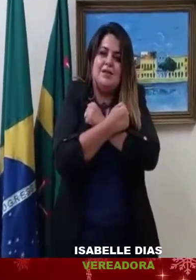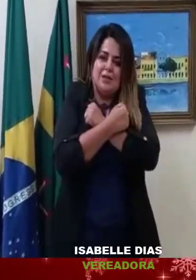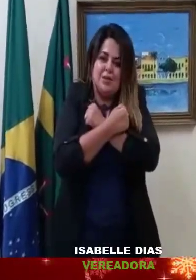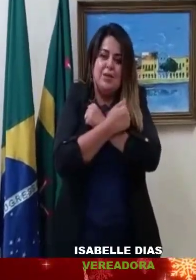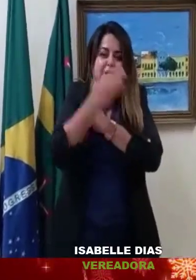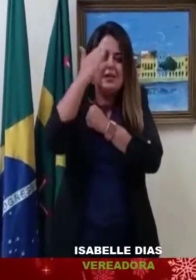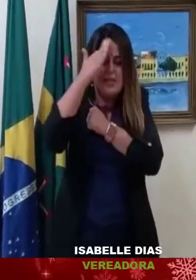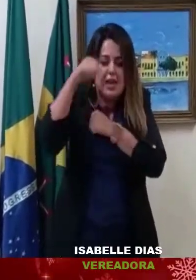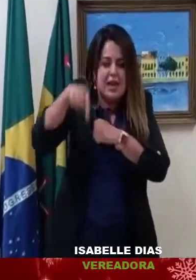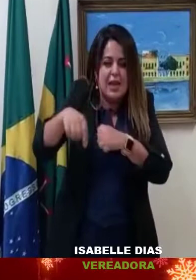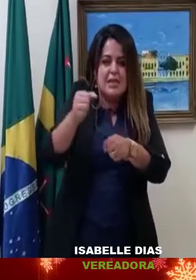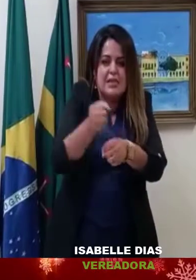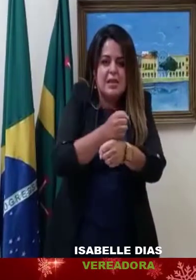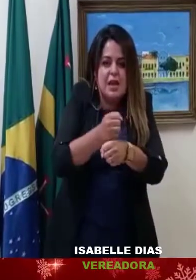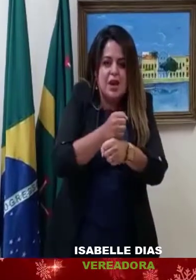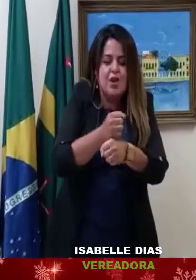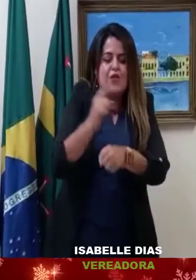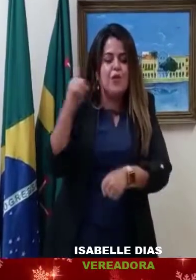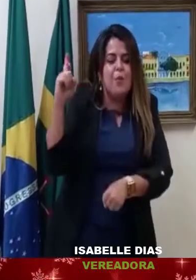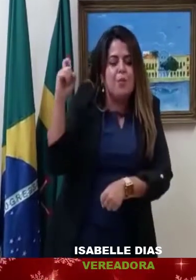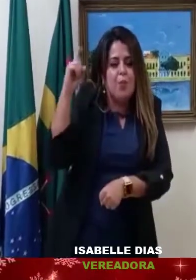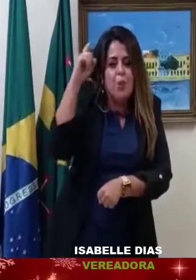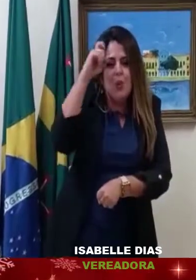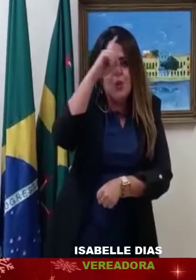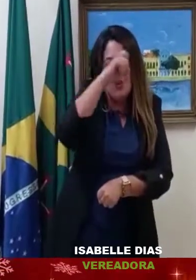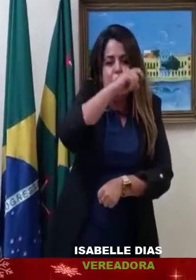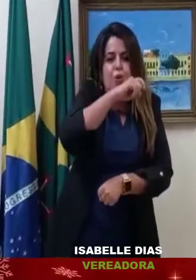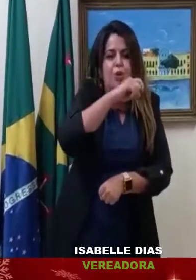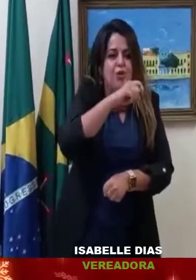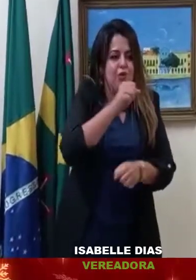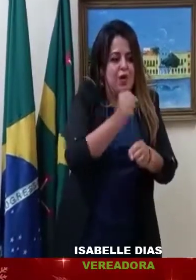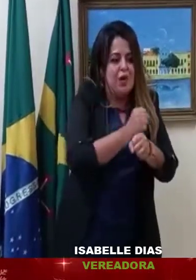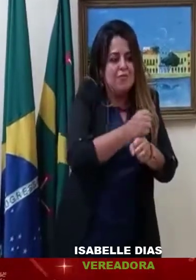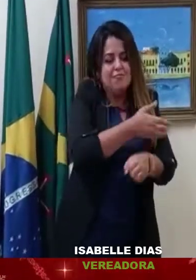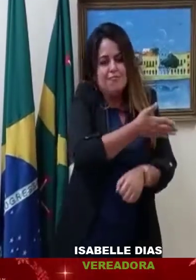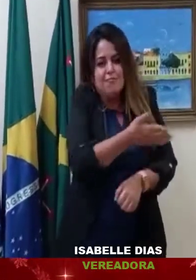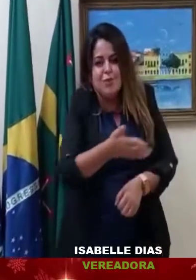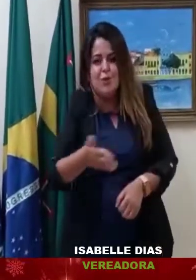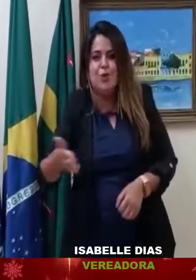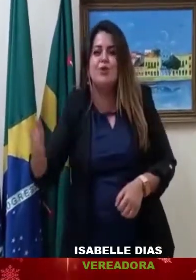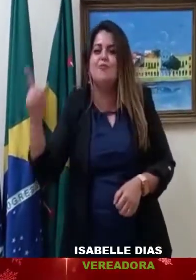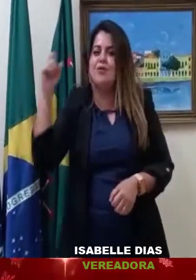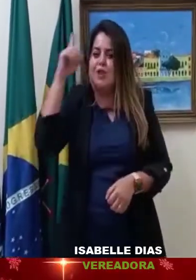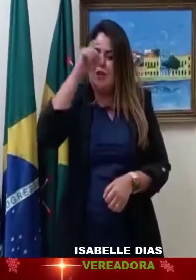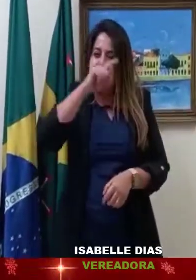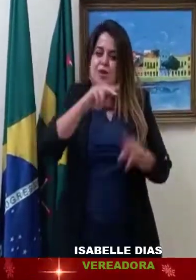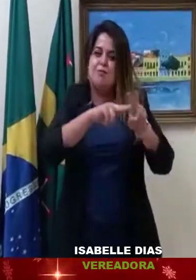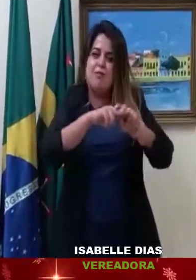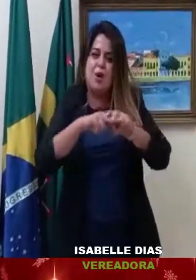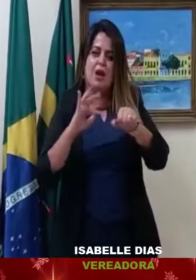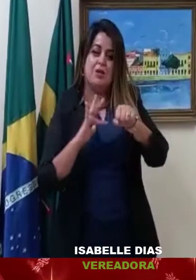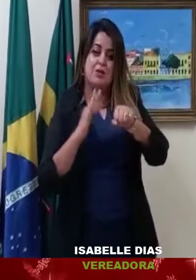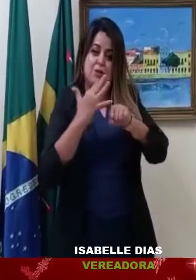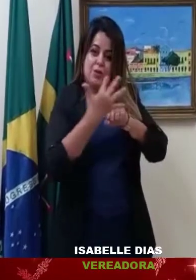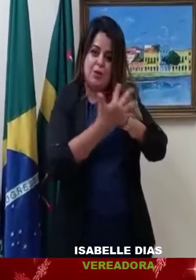Sabemos que o decorrer do ano, que se finda, foi difícil. Período